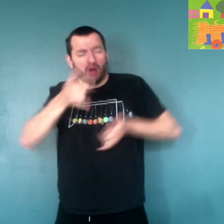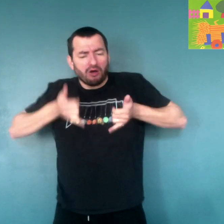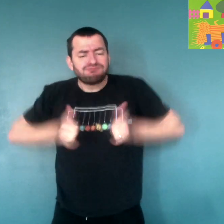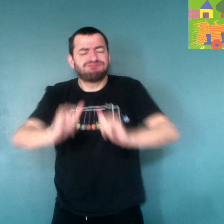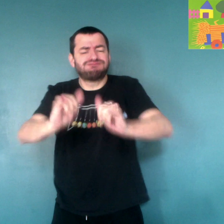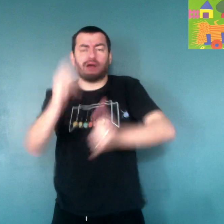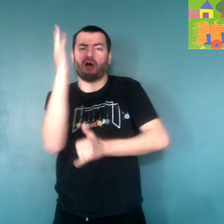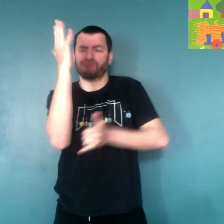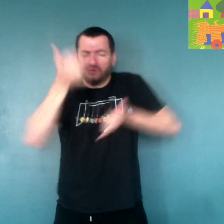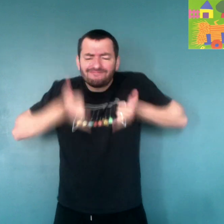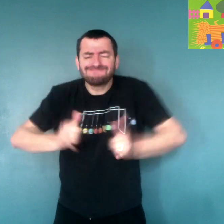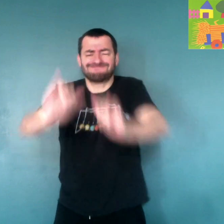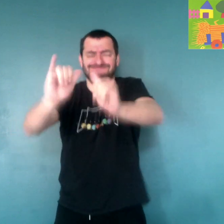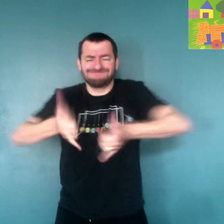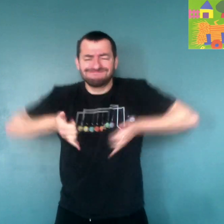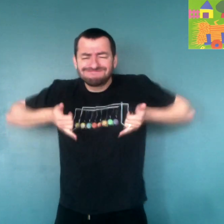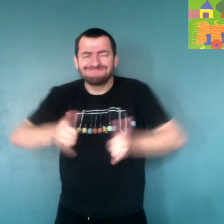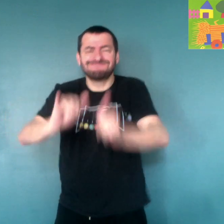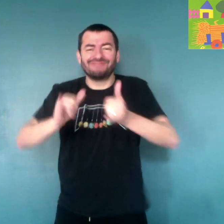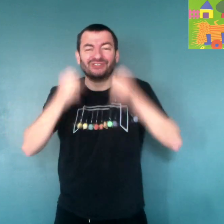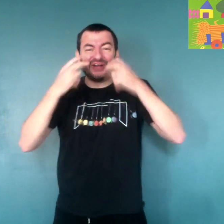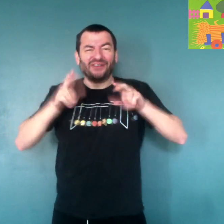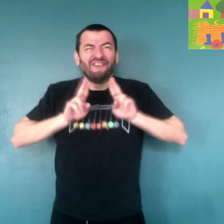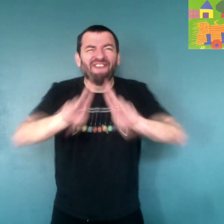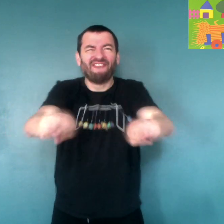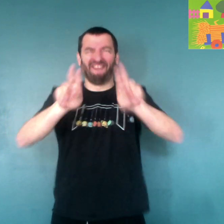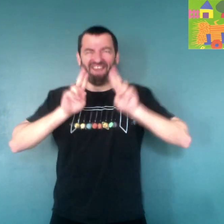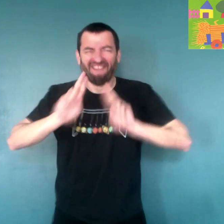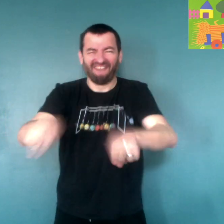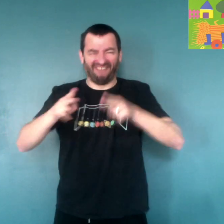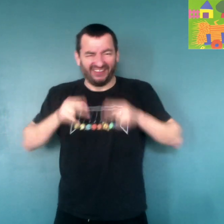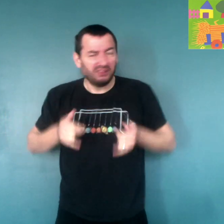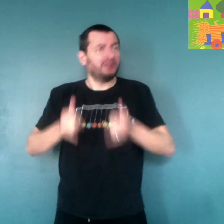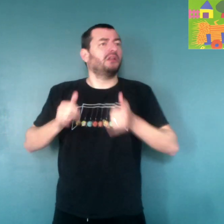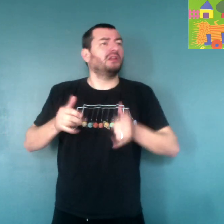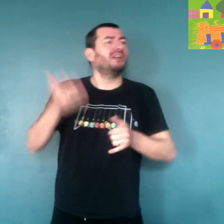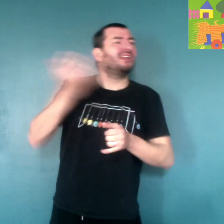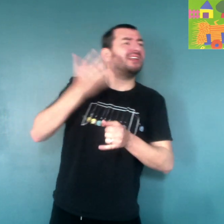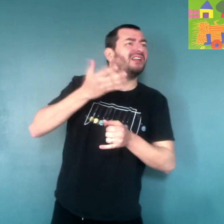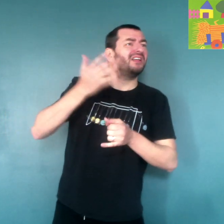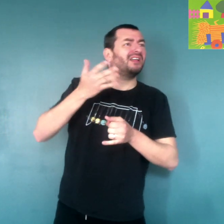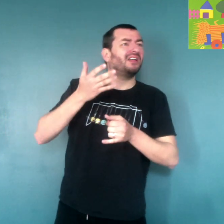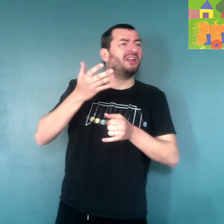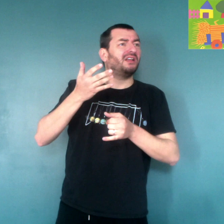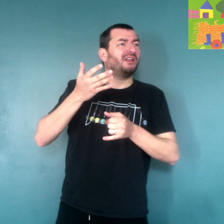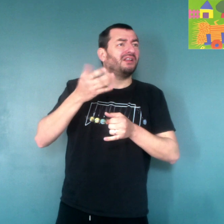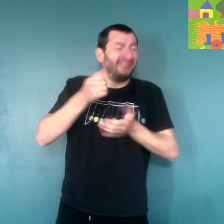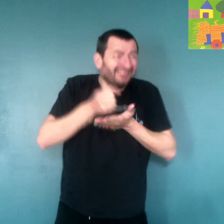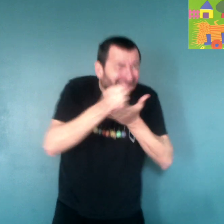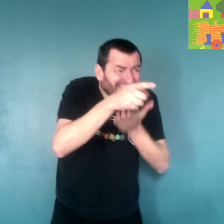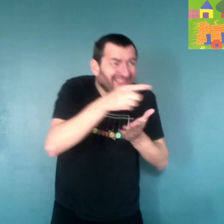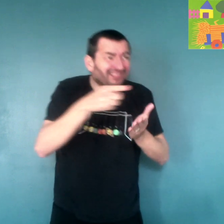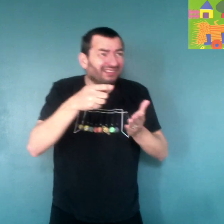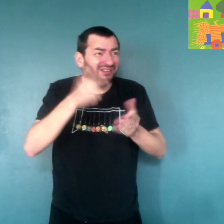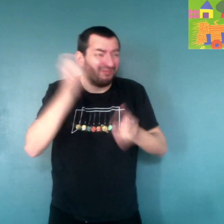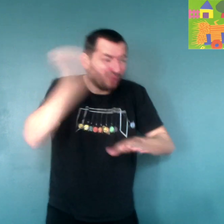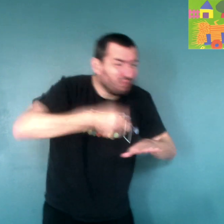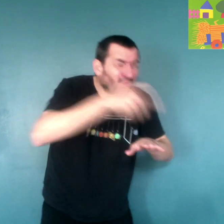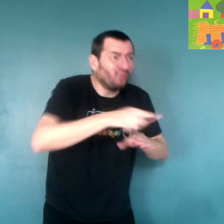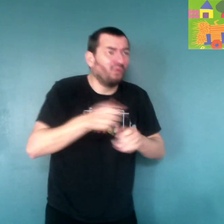Tous les trois sont en train de jouer à la balançoire. Alors, le chat pousse le cochon. Hein, hein ? Quoi, quoi ? T'aider à battre le blé